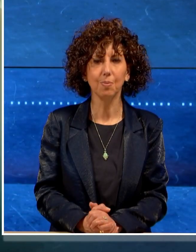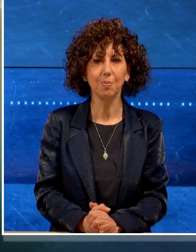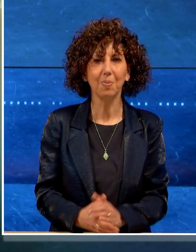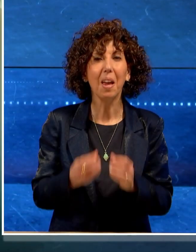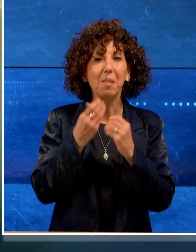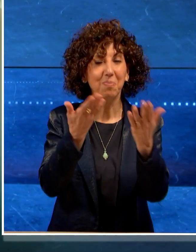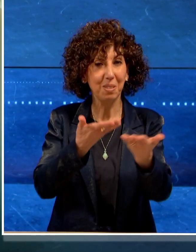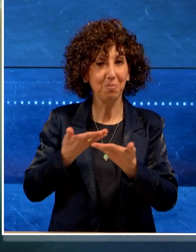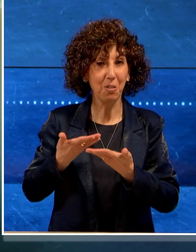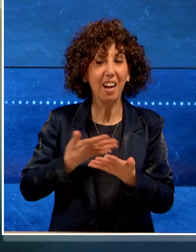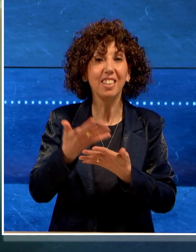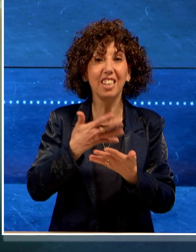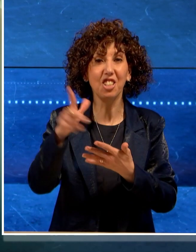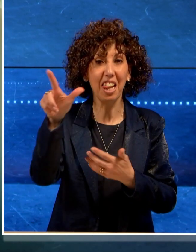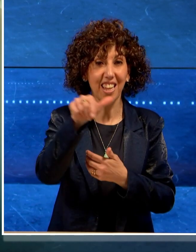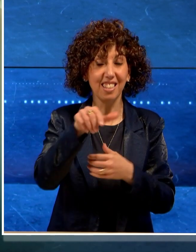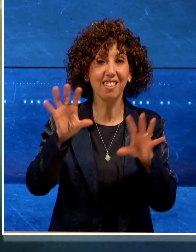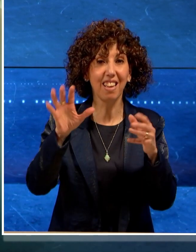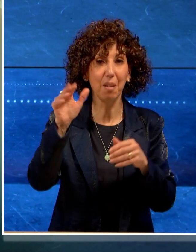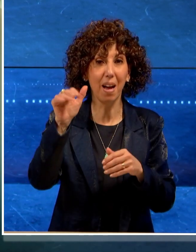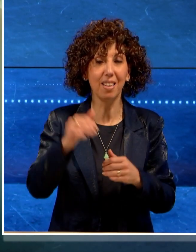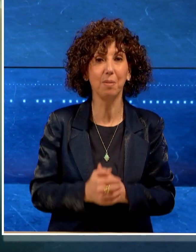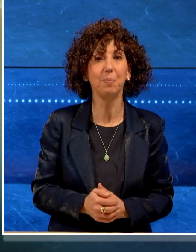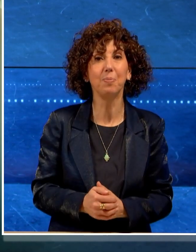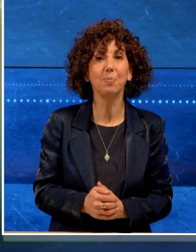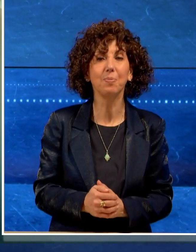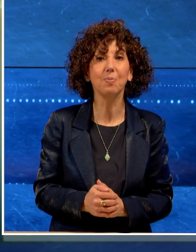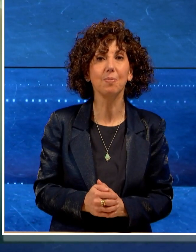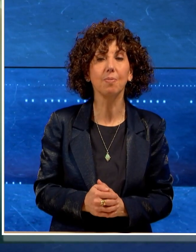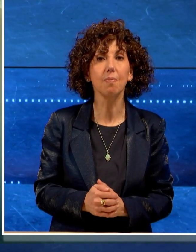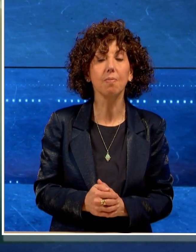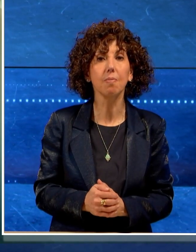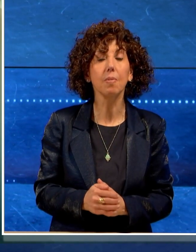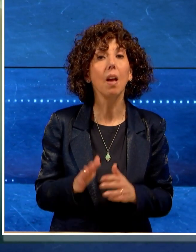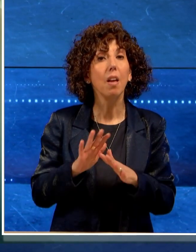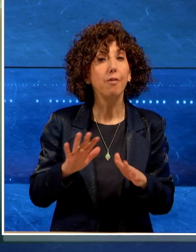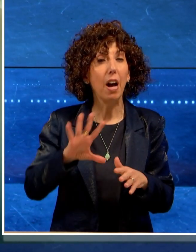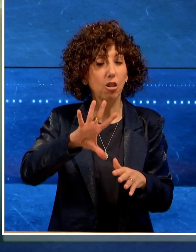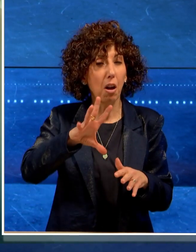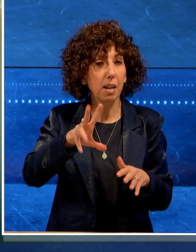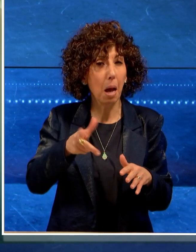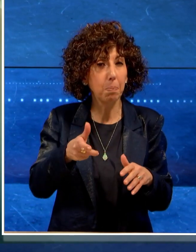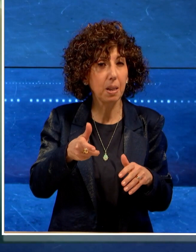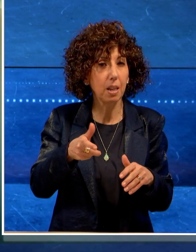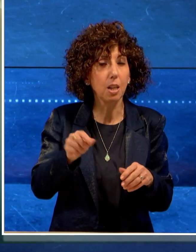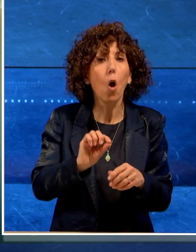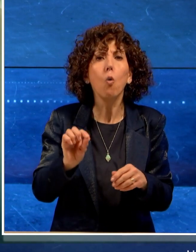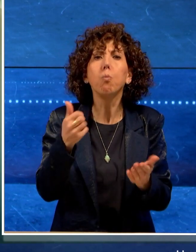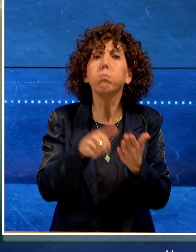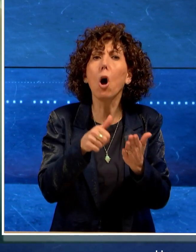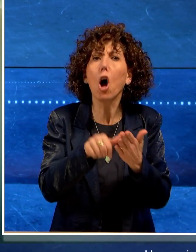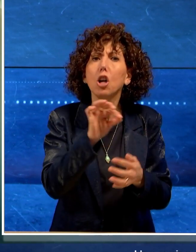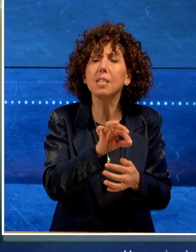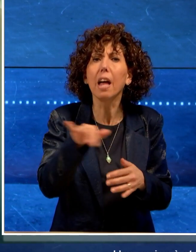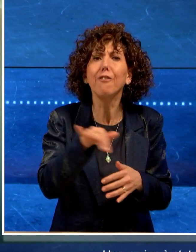Ben trovati con il TGLIS di Telebari. Una rapina è stata compiuta nell'ufficio postale di